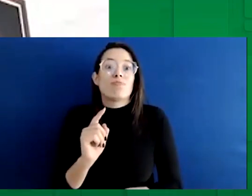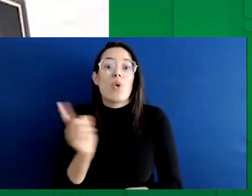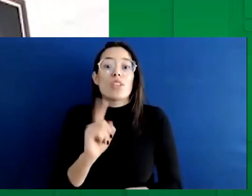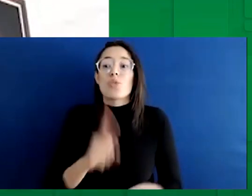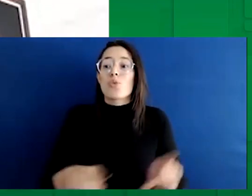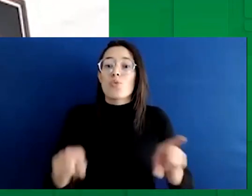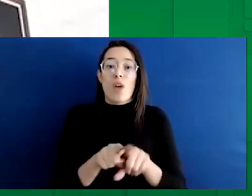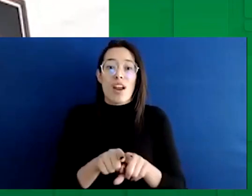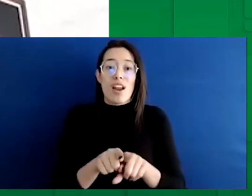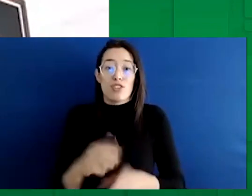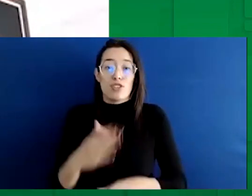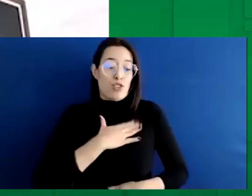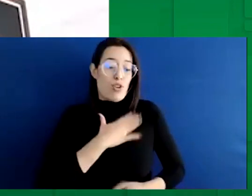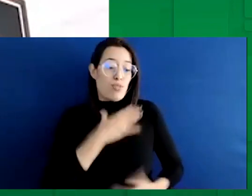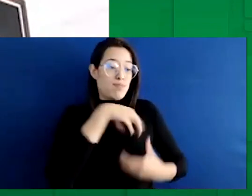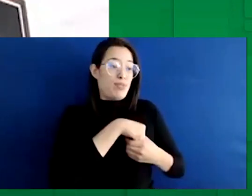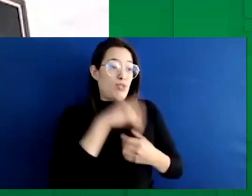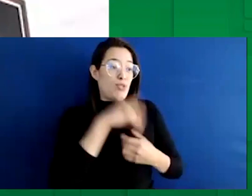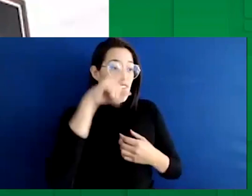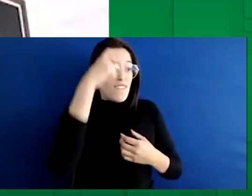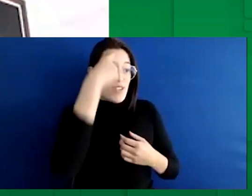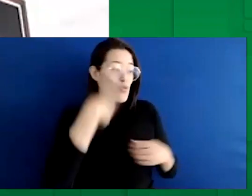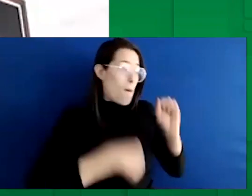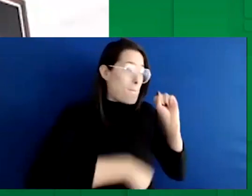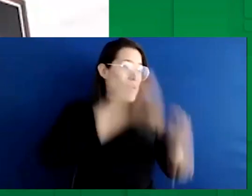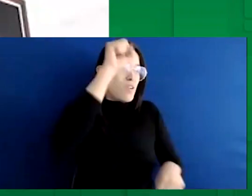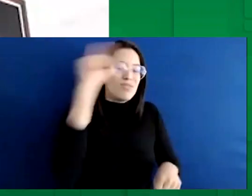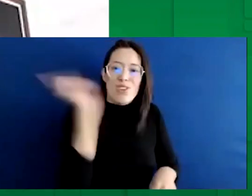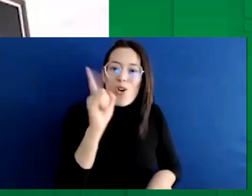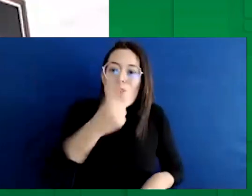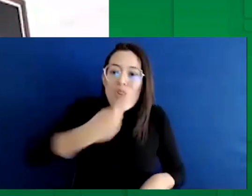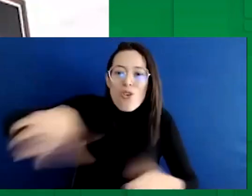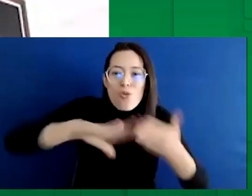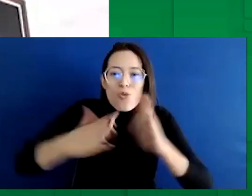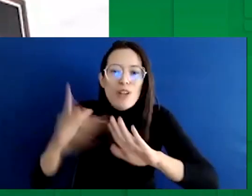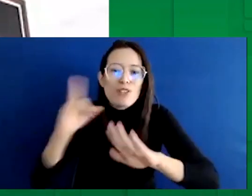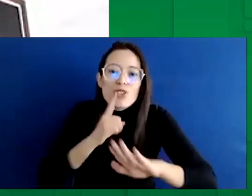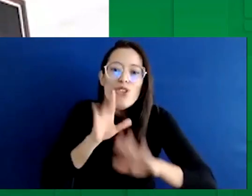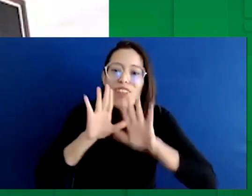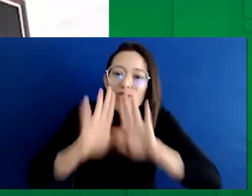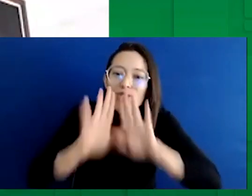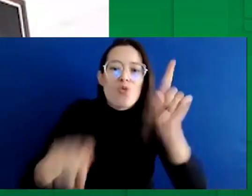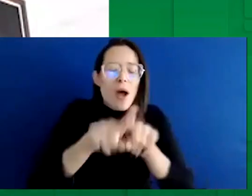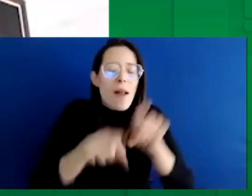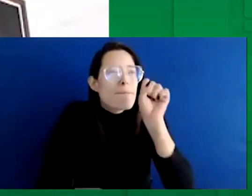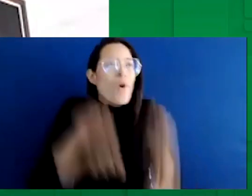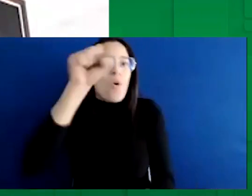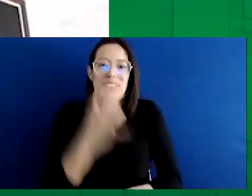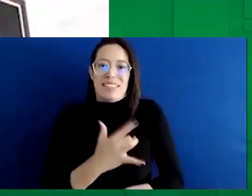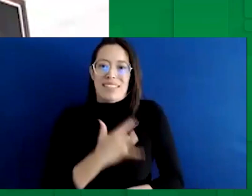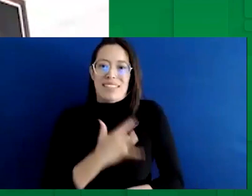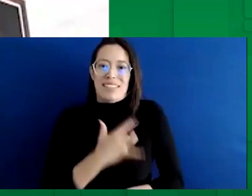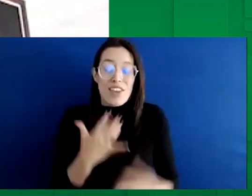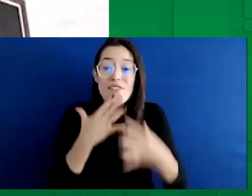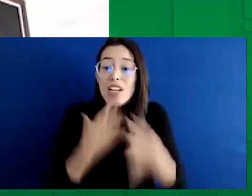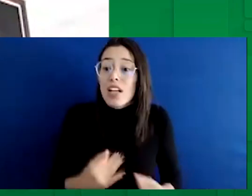de un parlamentario, sino el triunfo de todos ustedes. Porque vuelvo y les repito que sin la